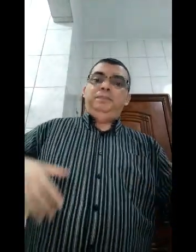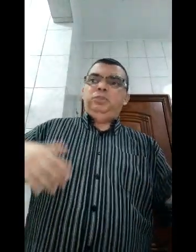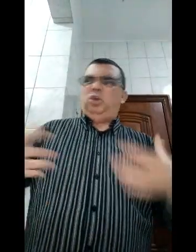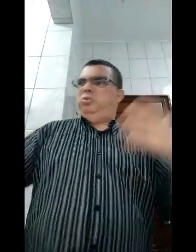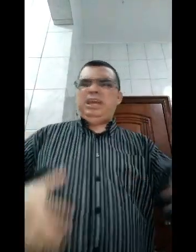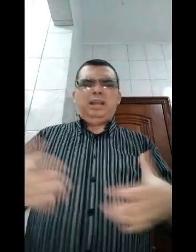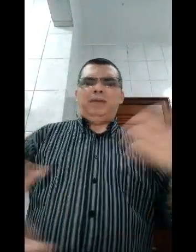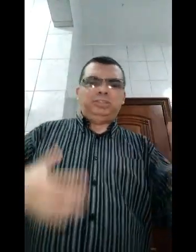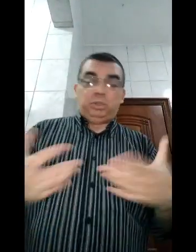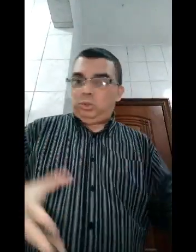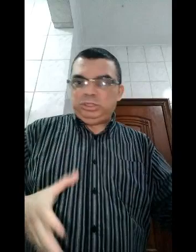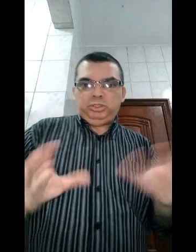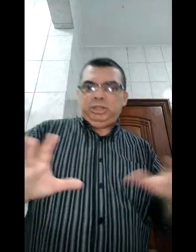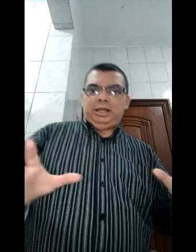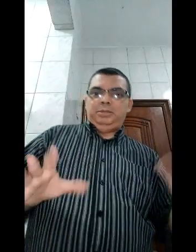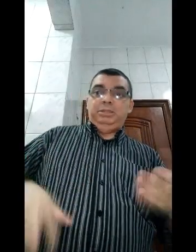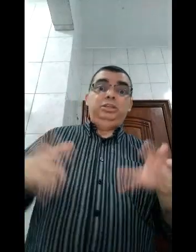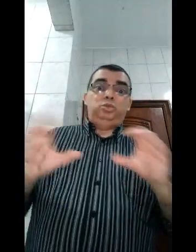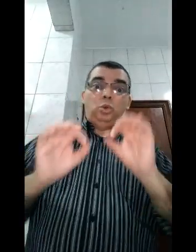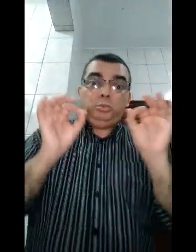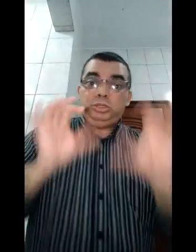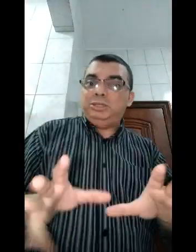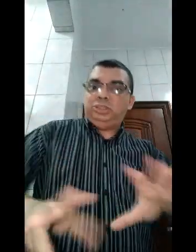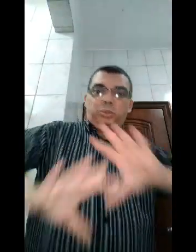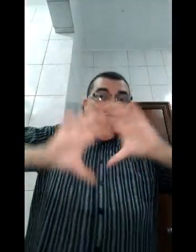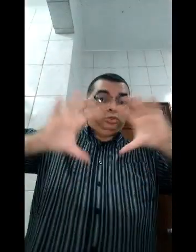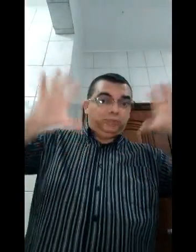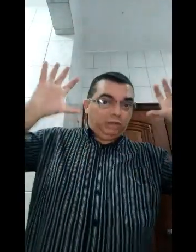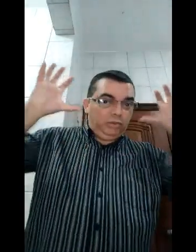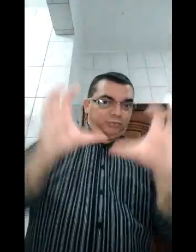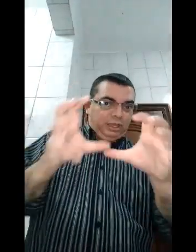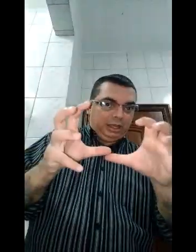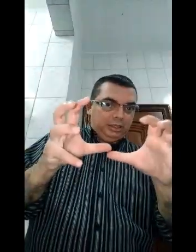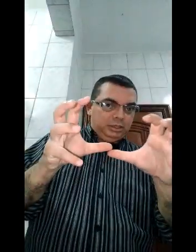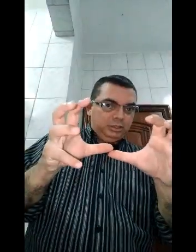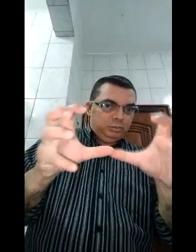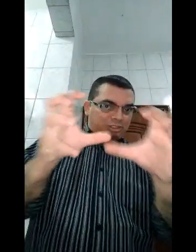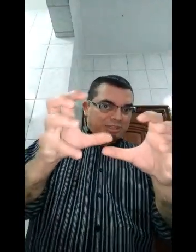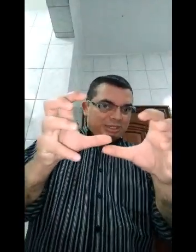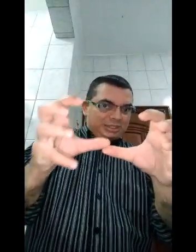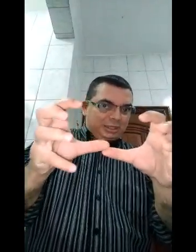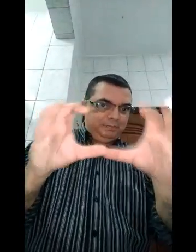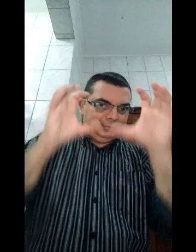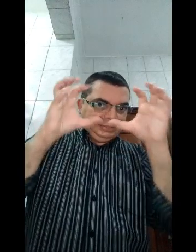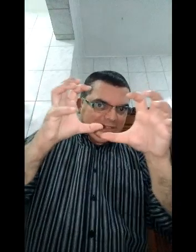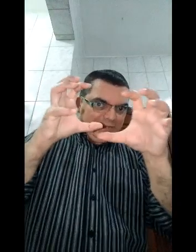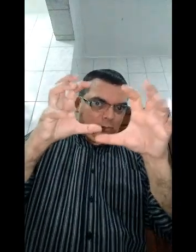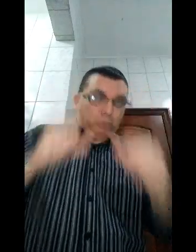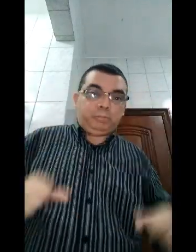todo mundo reclamava que tinha alguma coisa muito estranha com aquele menino e todo mundo que mexia com ele, Jojo virava uma fera. Uma tigresa. Pronto